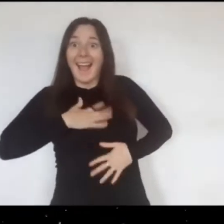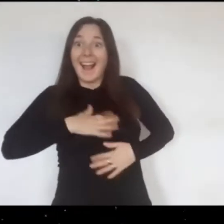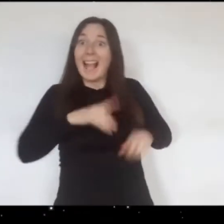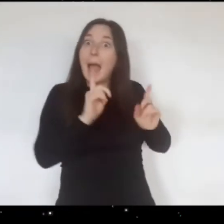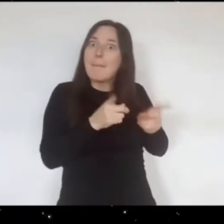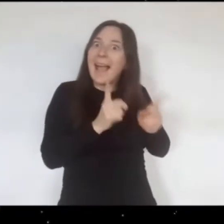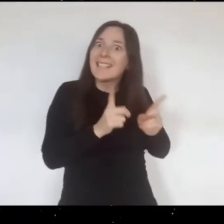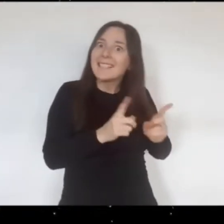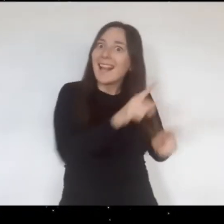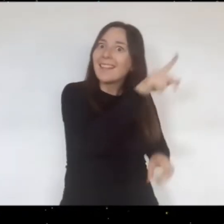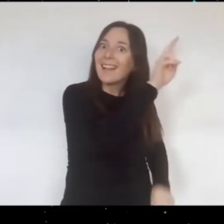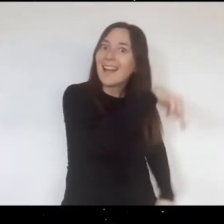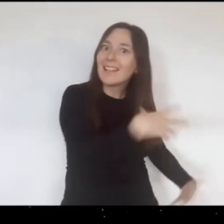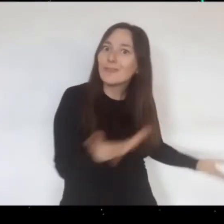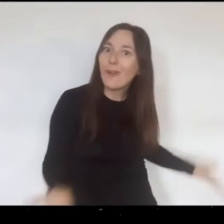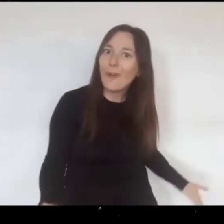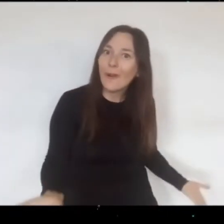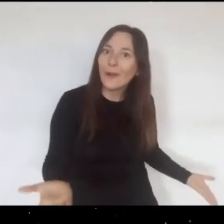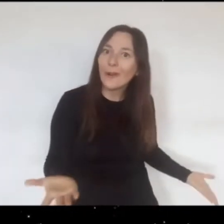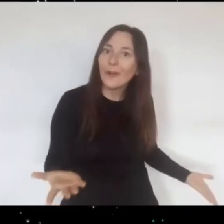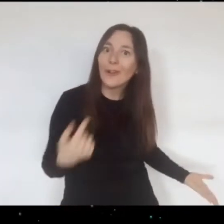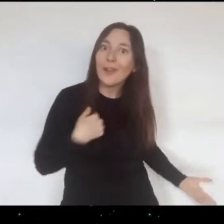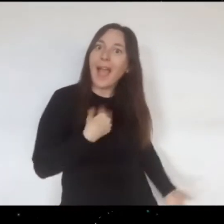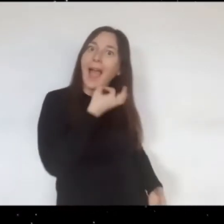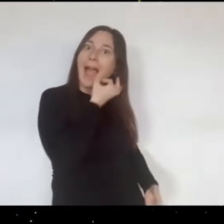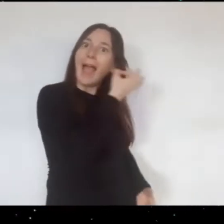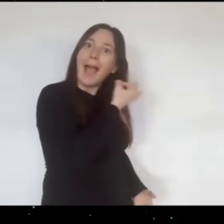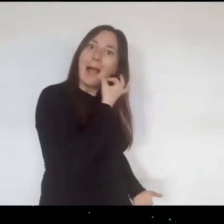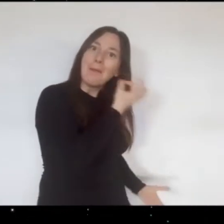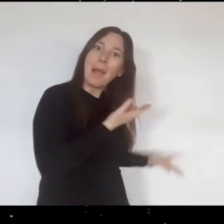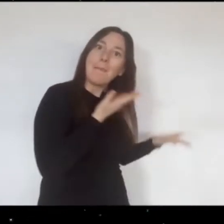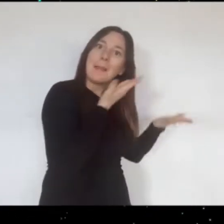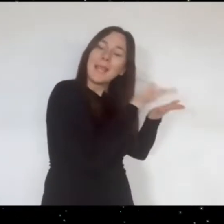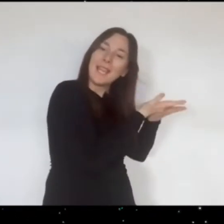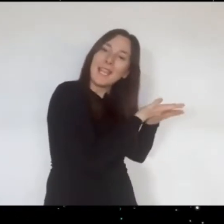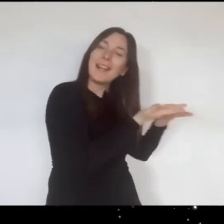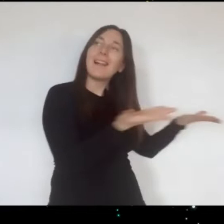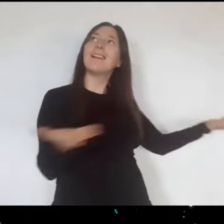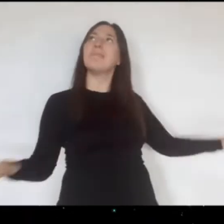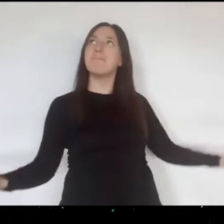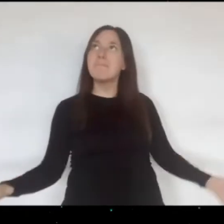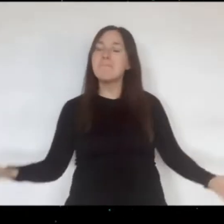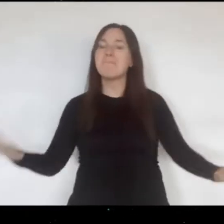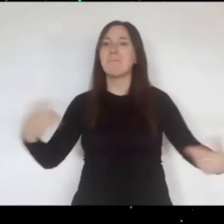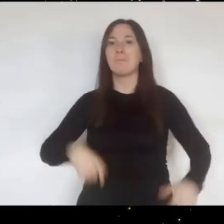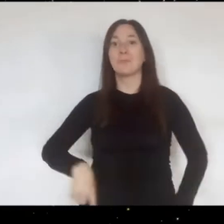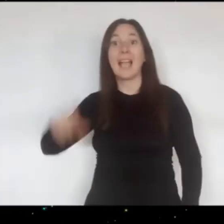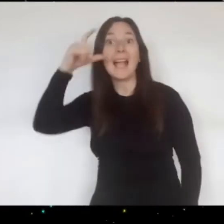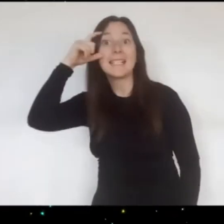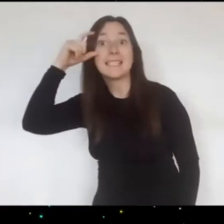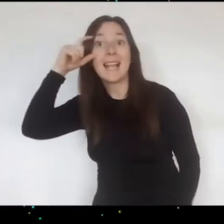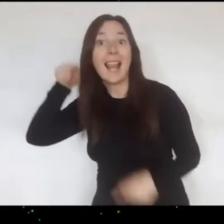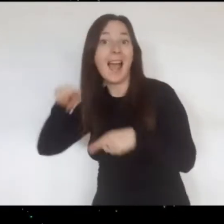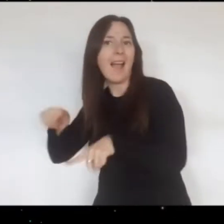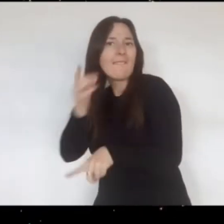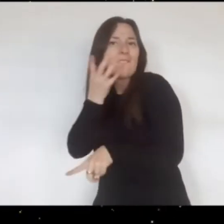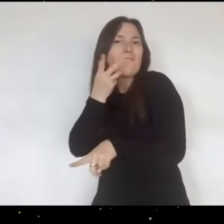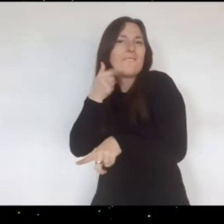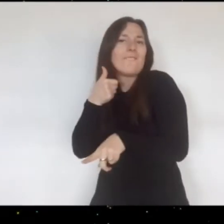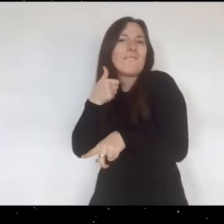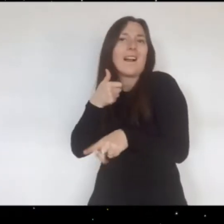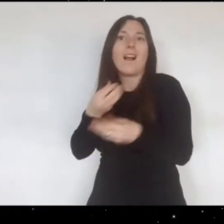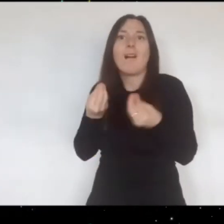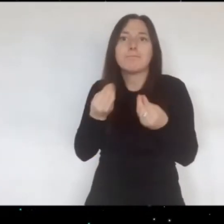contentísima El truco de la maestra funciona Otra cosa que le encanta a Estela